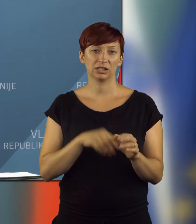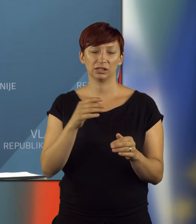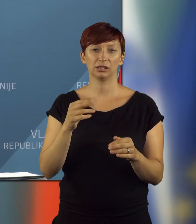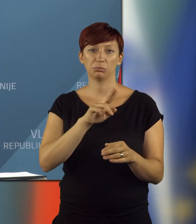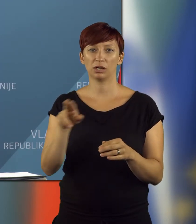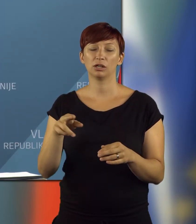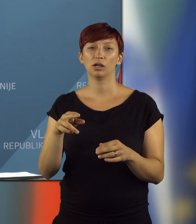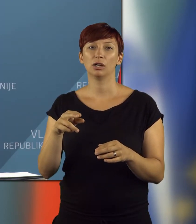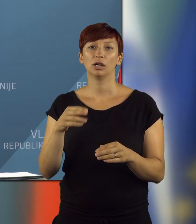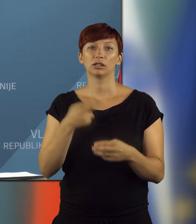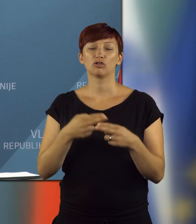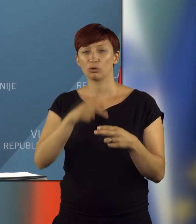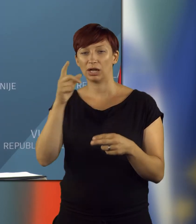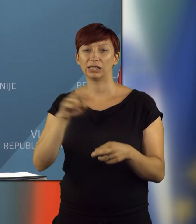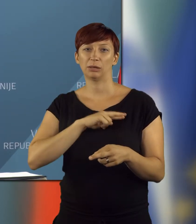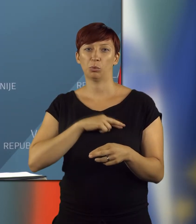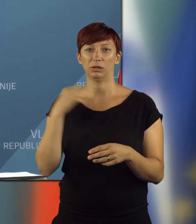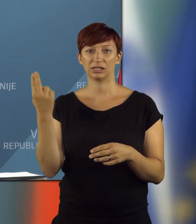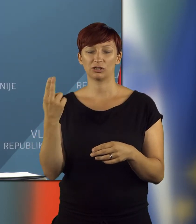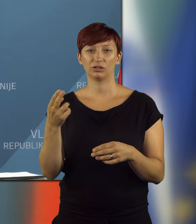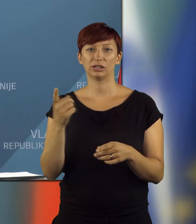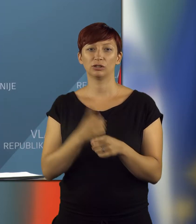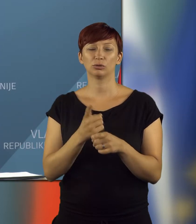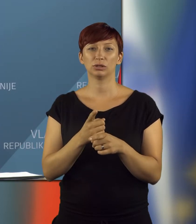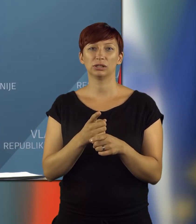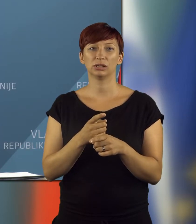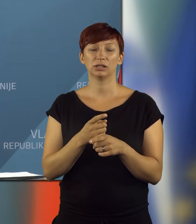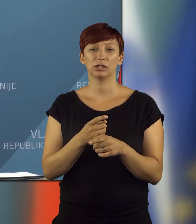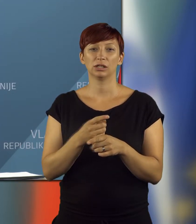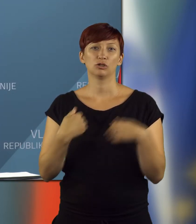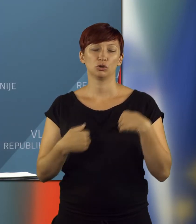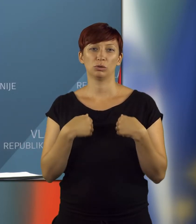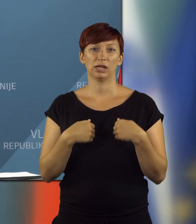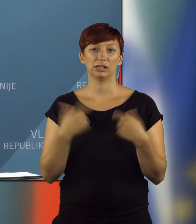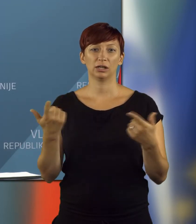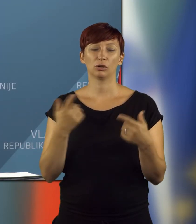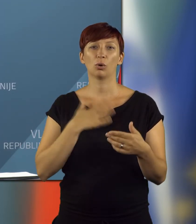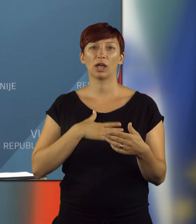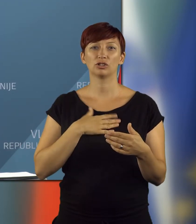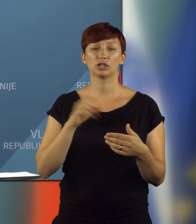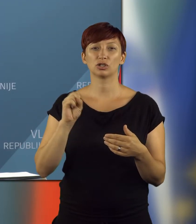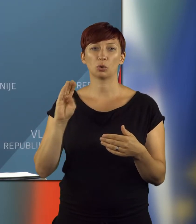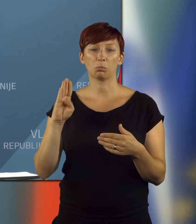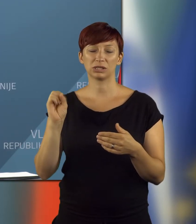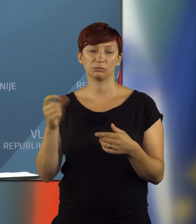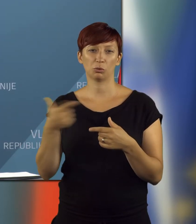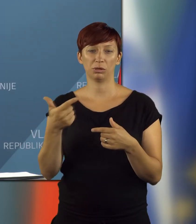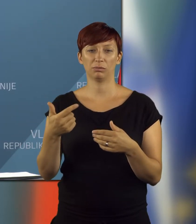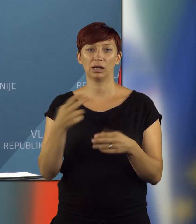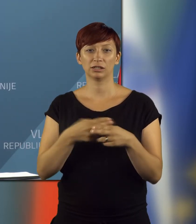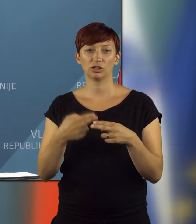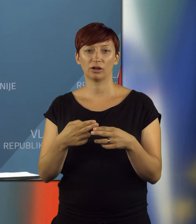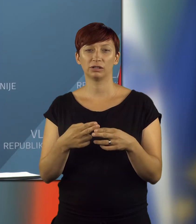ki jih uživajo državljanje Republike Slovenije, prav tako je tudi sobstisti, ki življenje precej olajšuje med obema